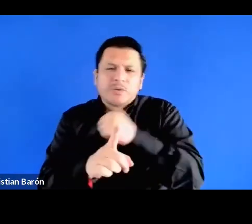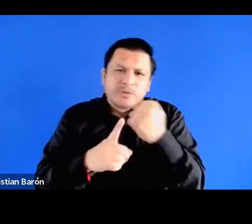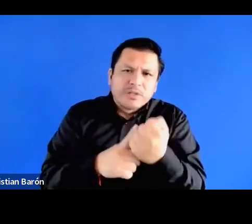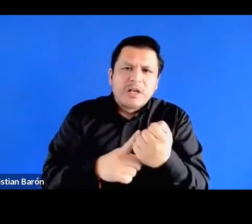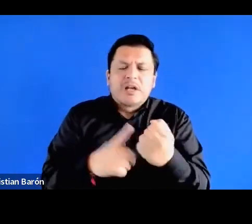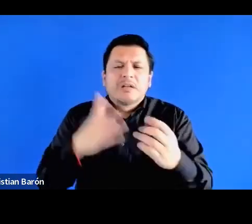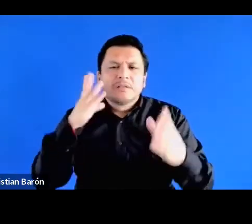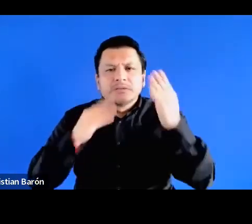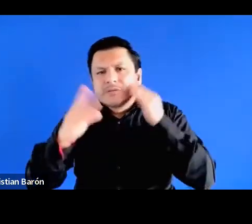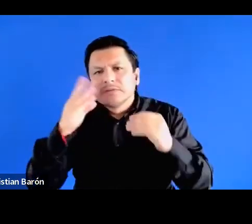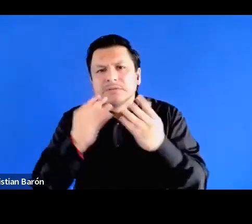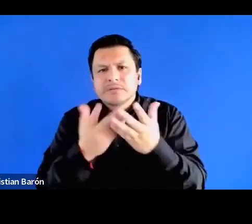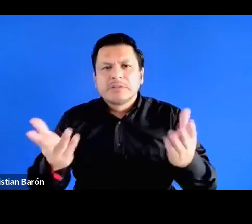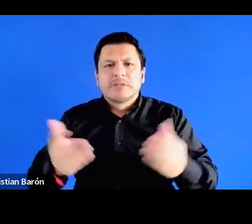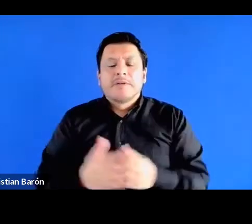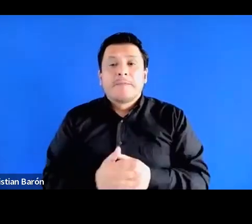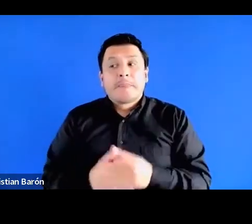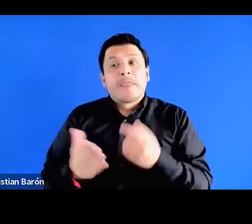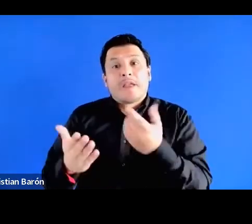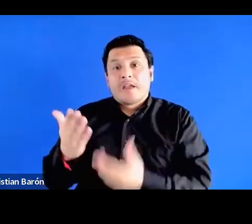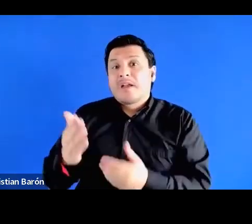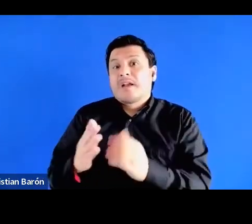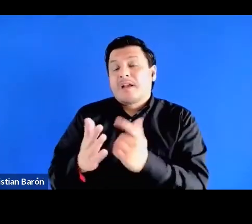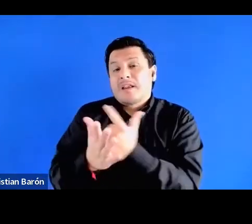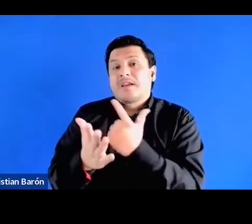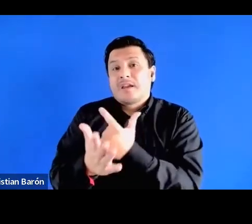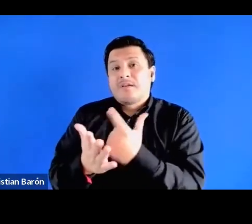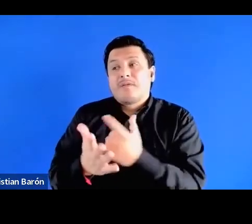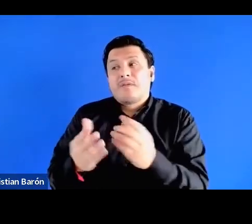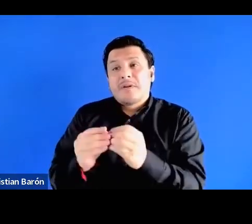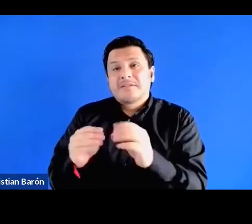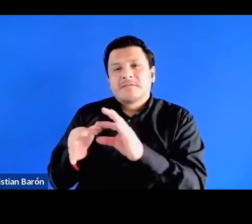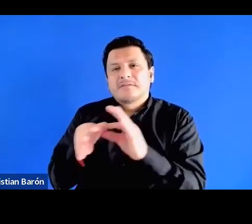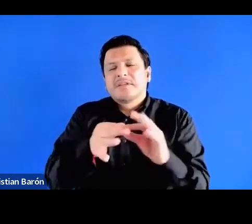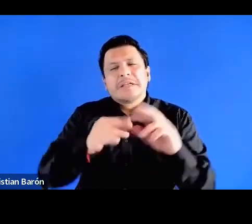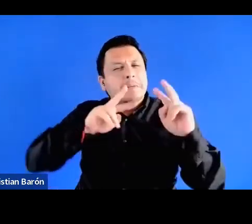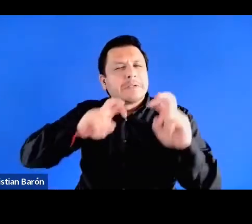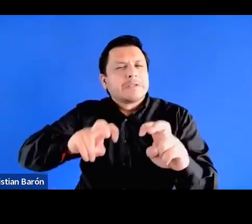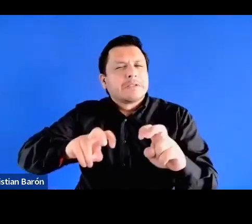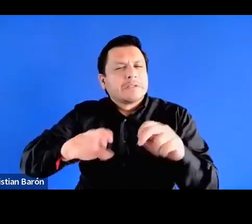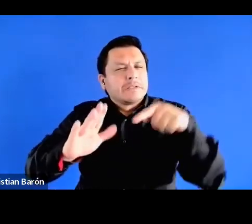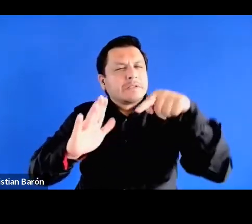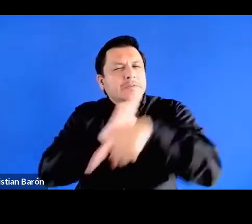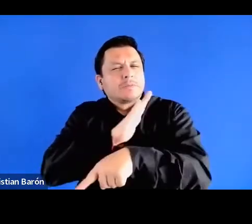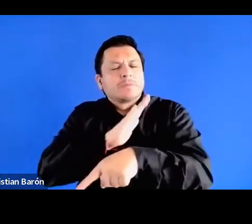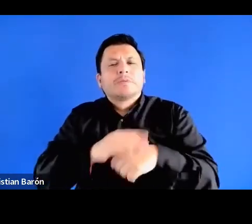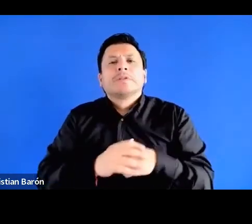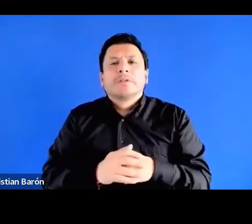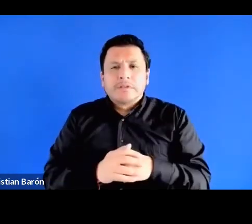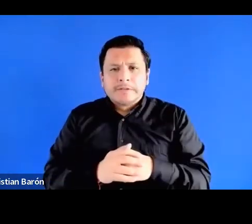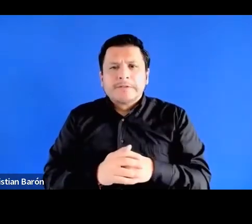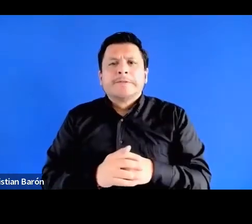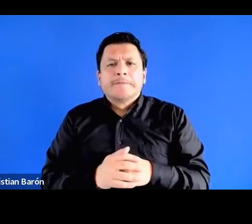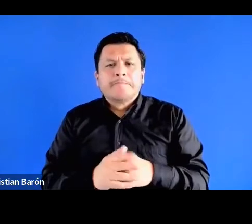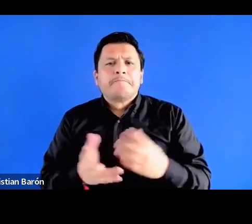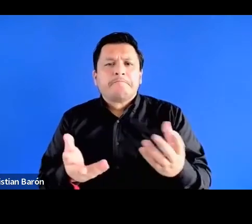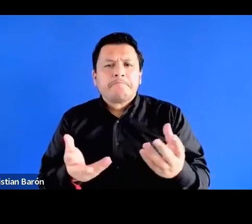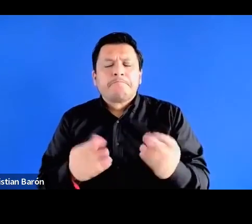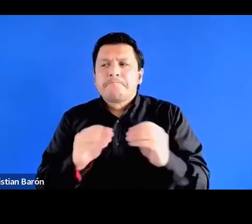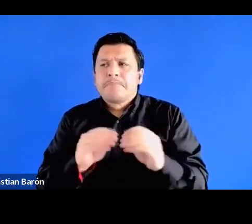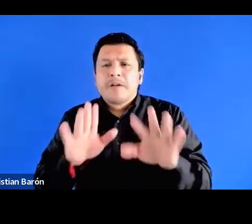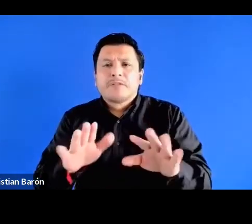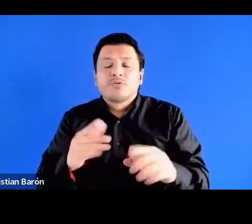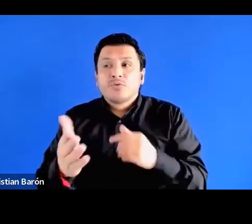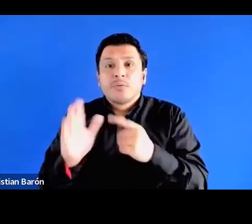Mara este libro fruto de una investigación compleja y con un